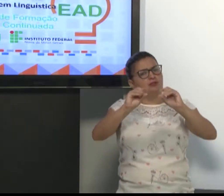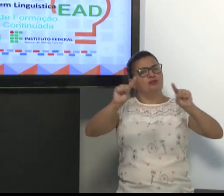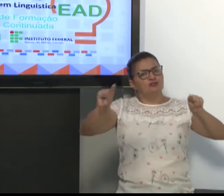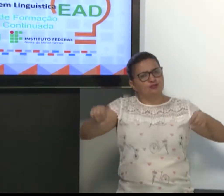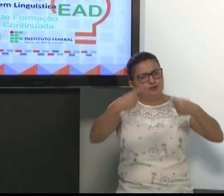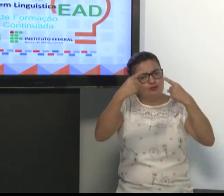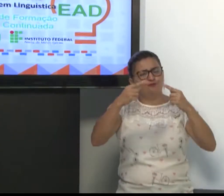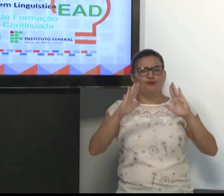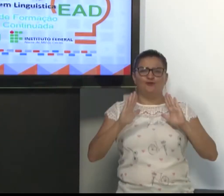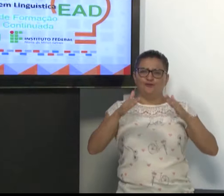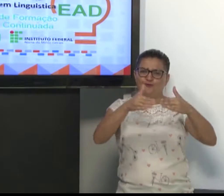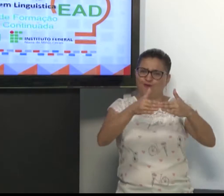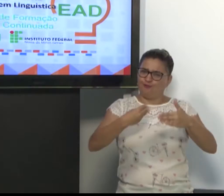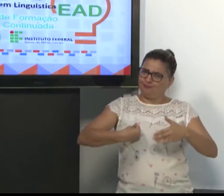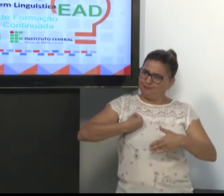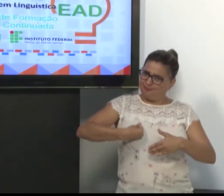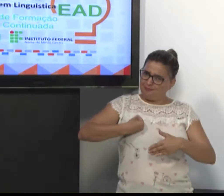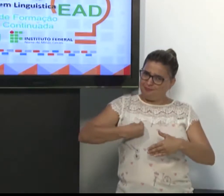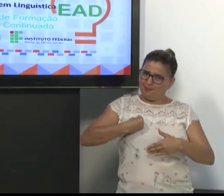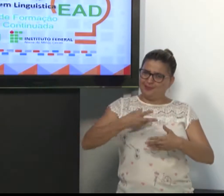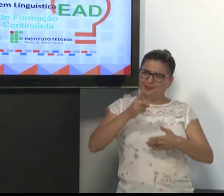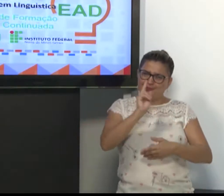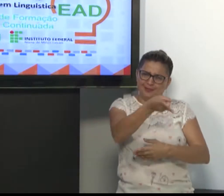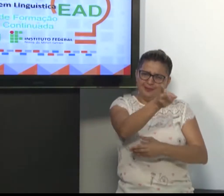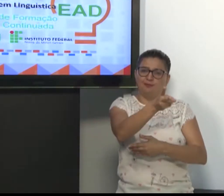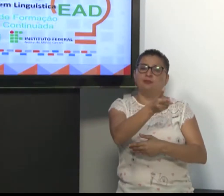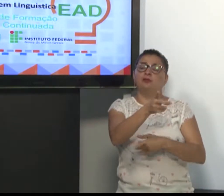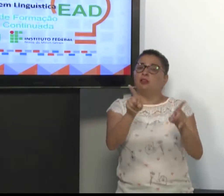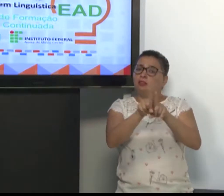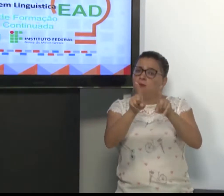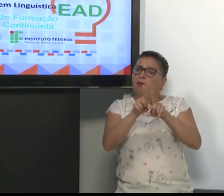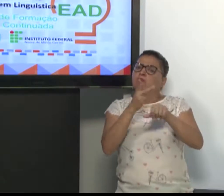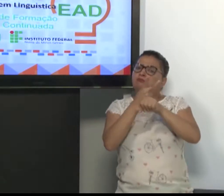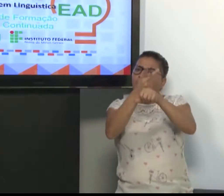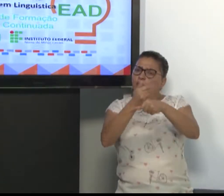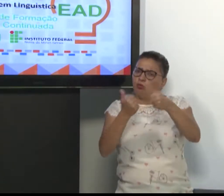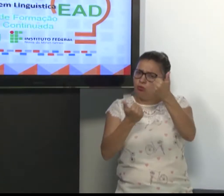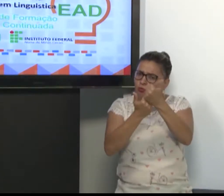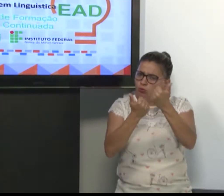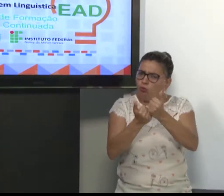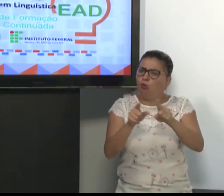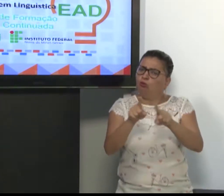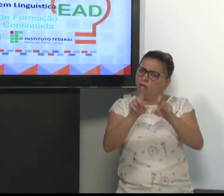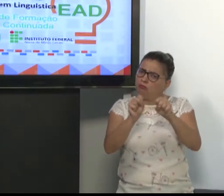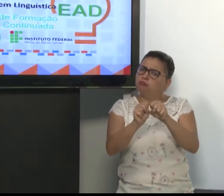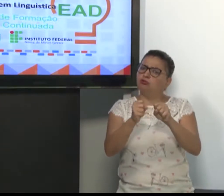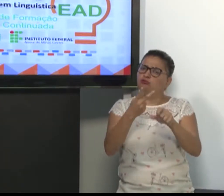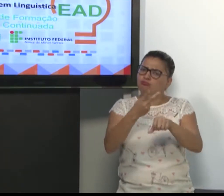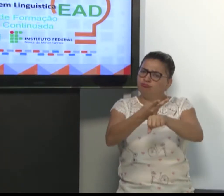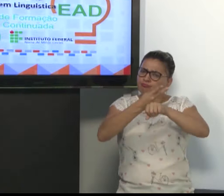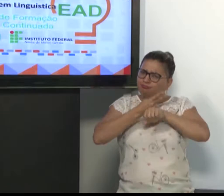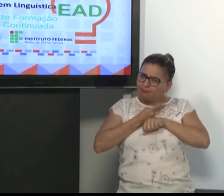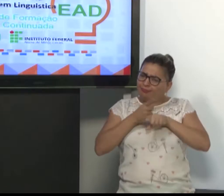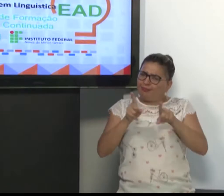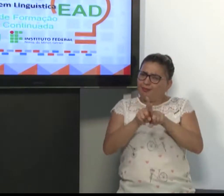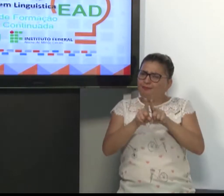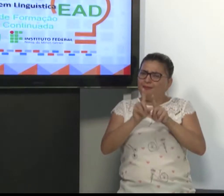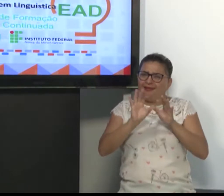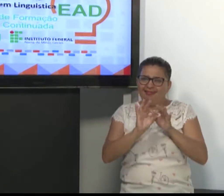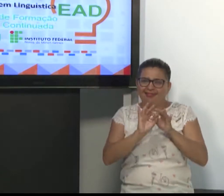participar. Então, mandem para nós sua participação no fórum. Pode conversar com o tutor,